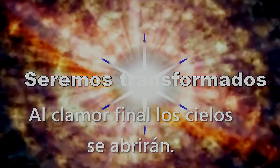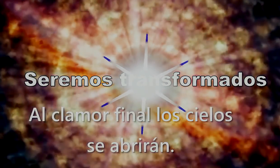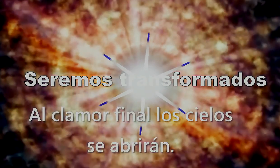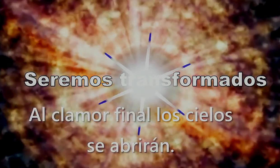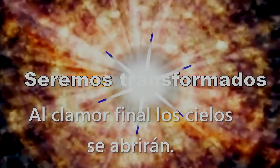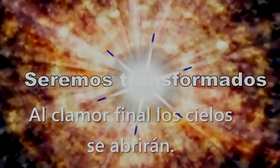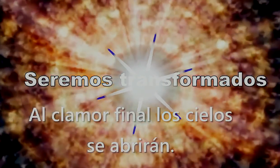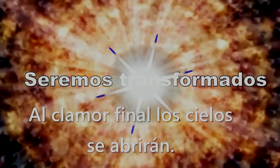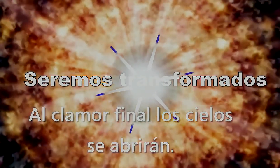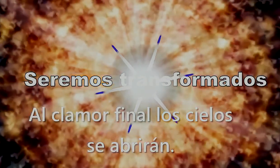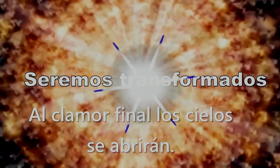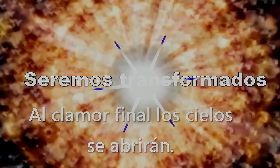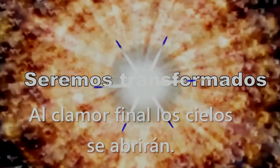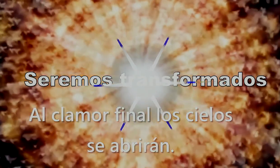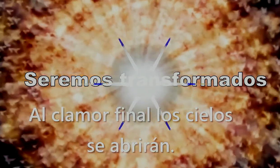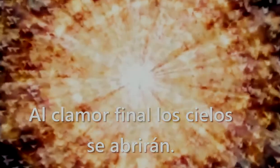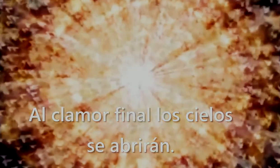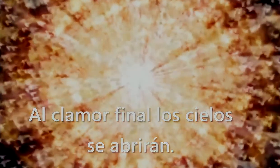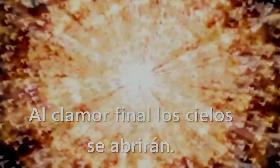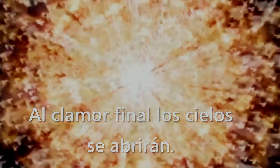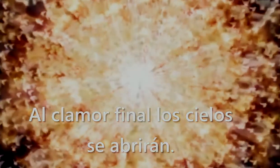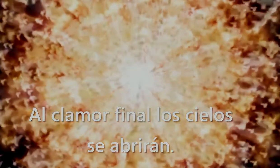Al clamor Final